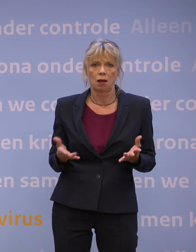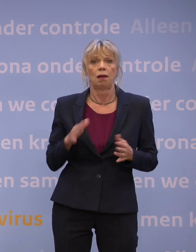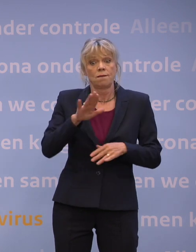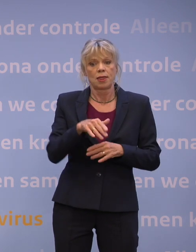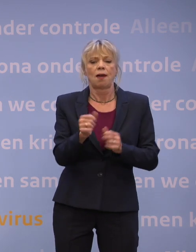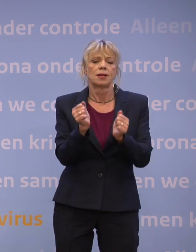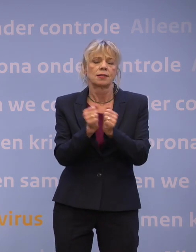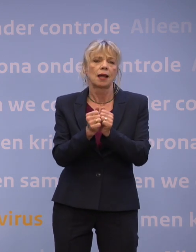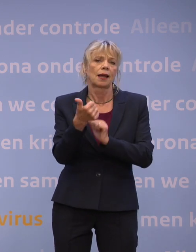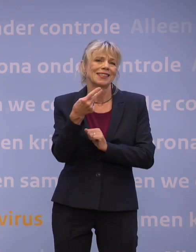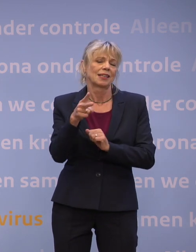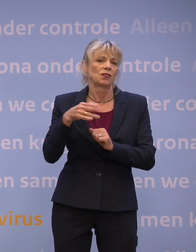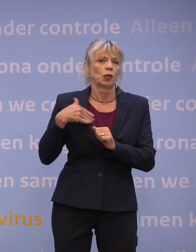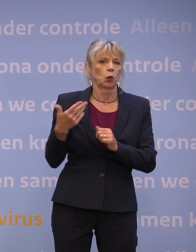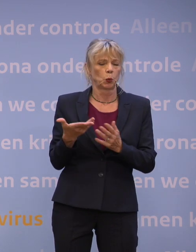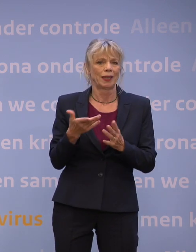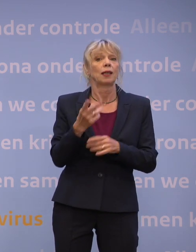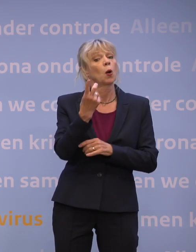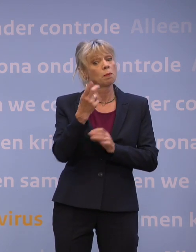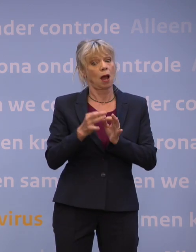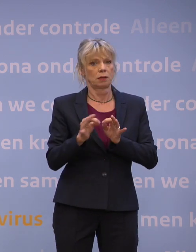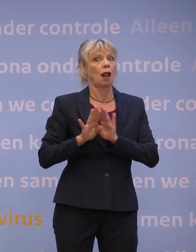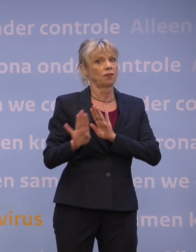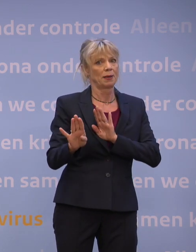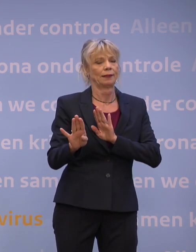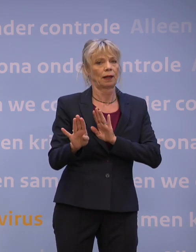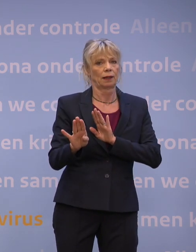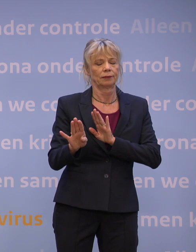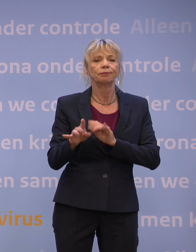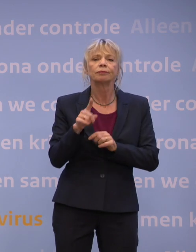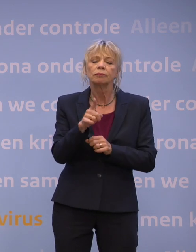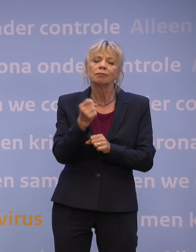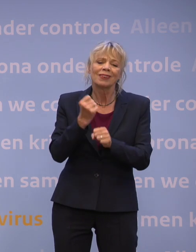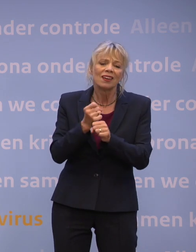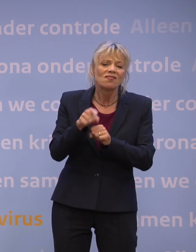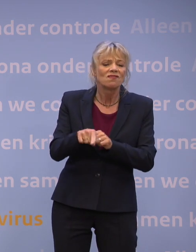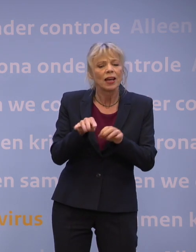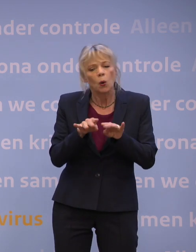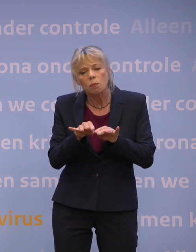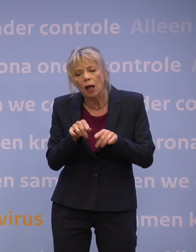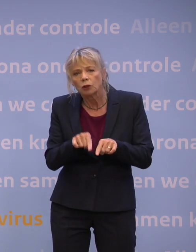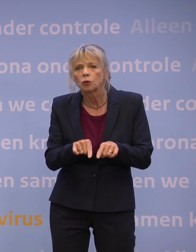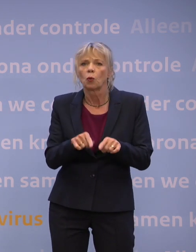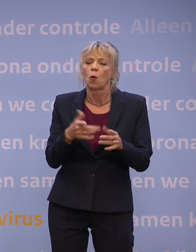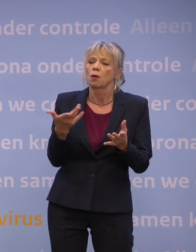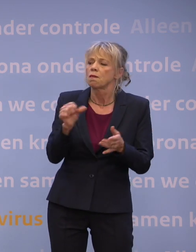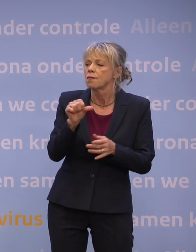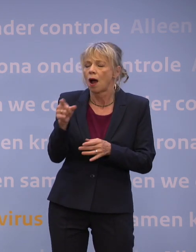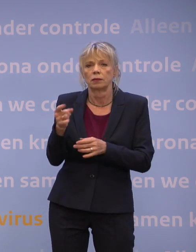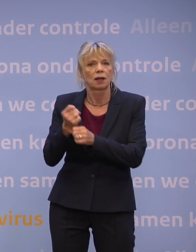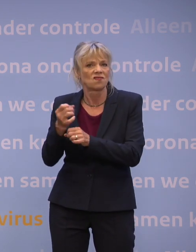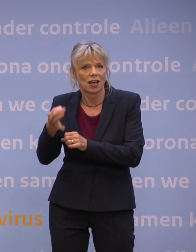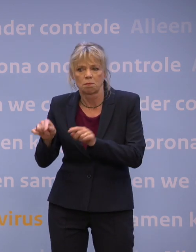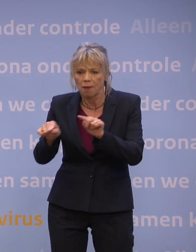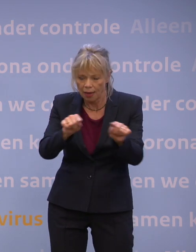verdere restricties. Voor het werk op kantoor en op andere werkplekken wordt anderhalve meter ook de